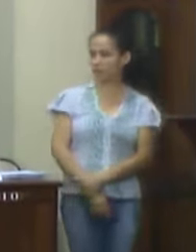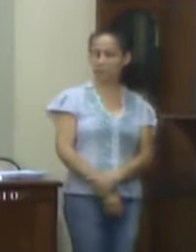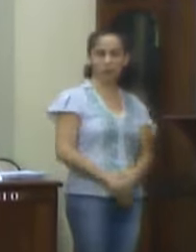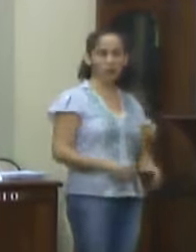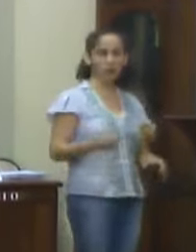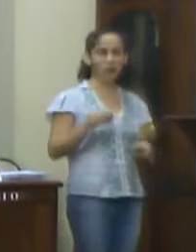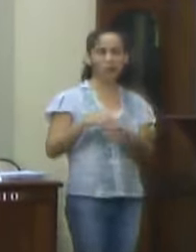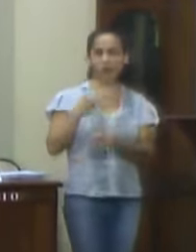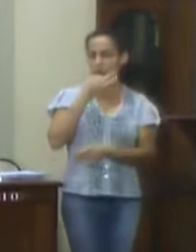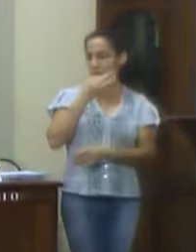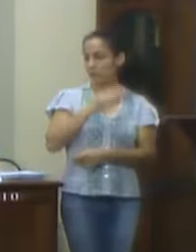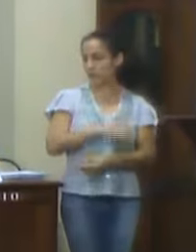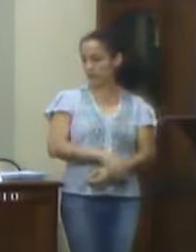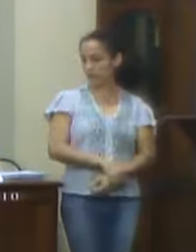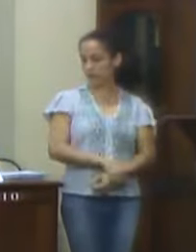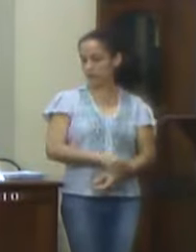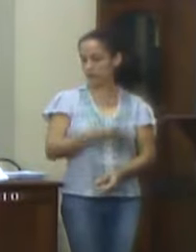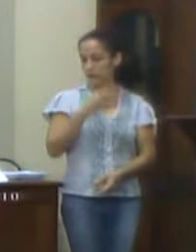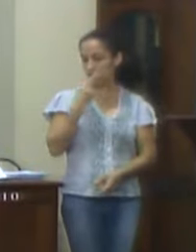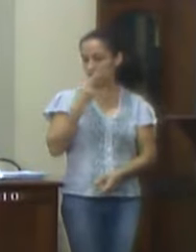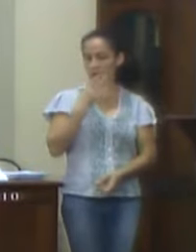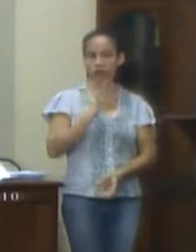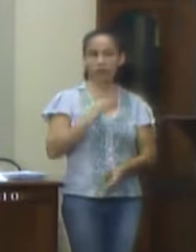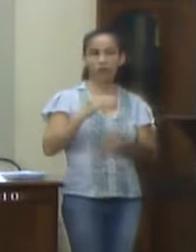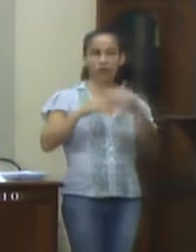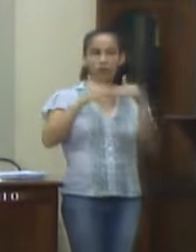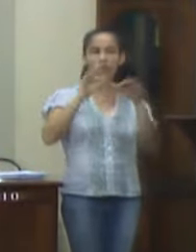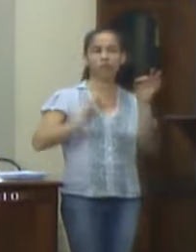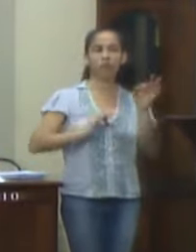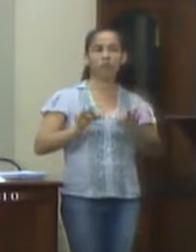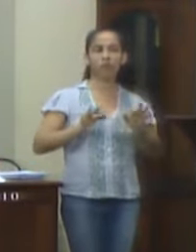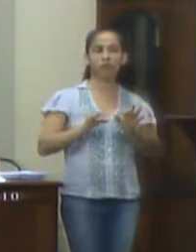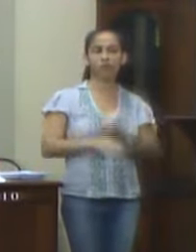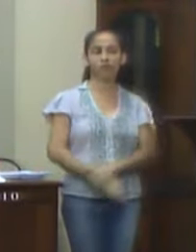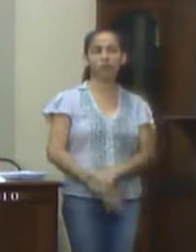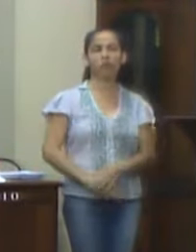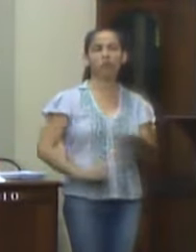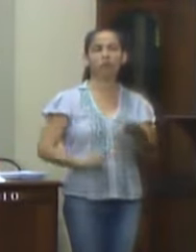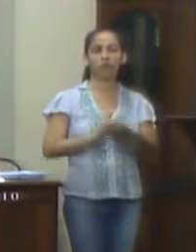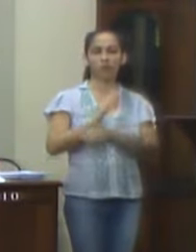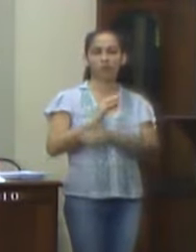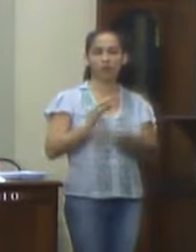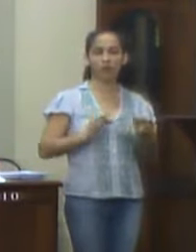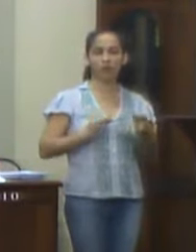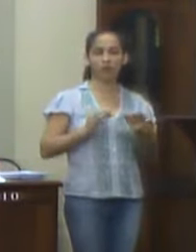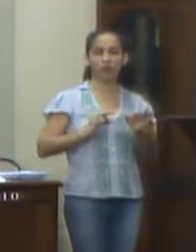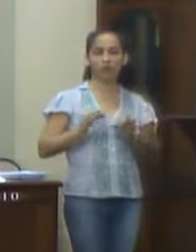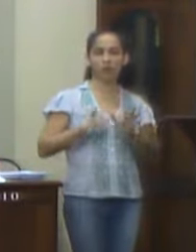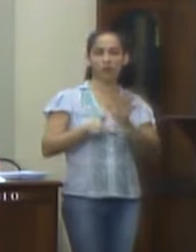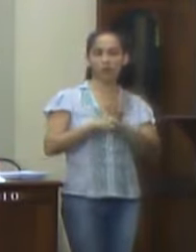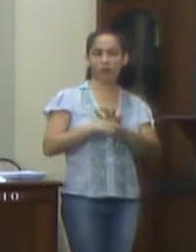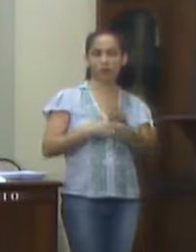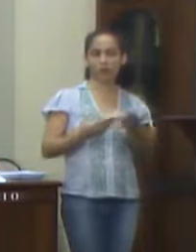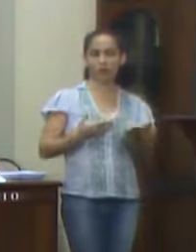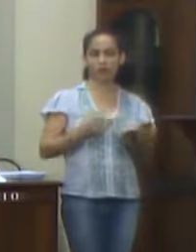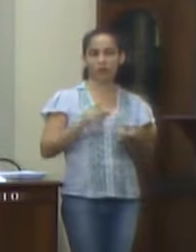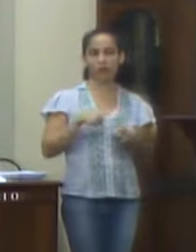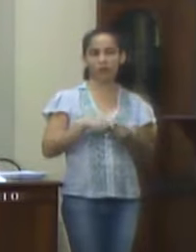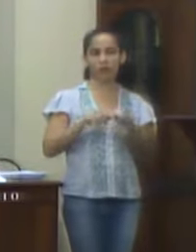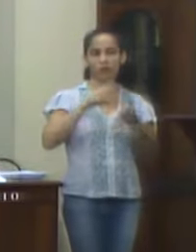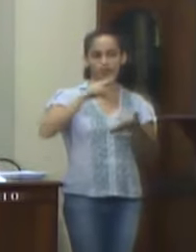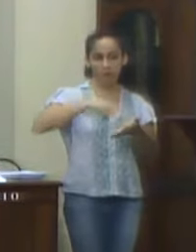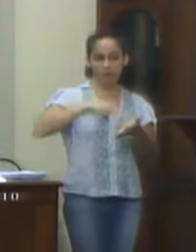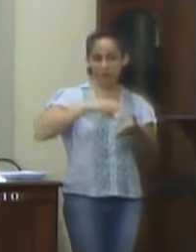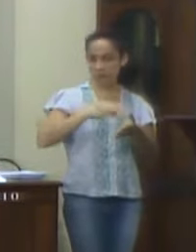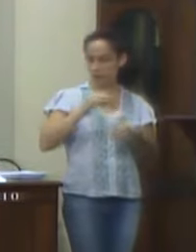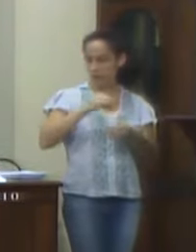Voto. Ante o exposto, opino pela continuidade da tramitação e aprovação do presente projeto de lei ordinária, com a devida leitura